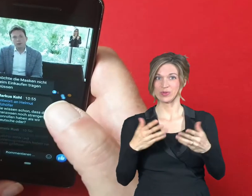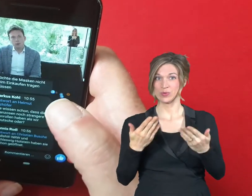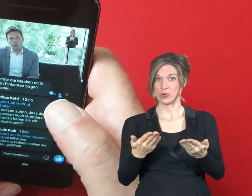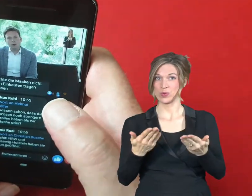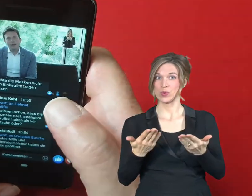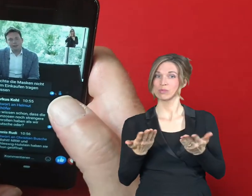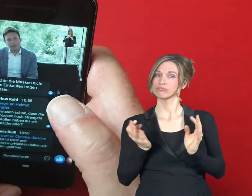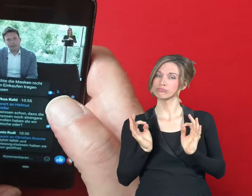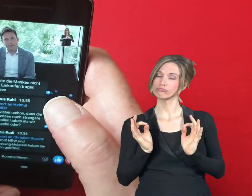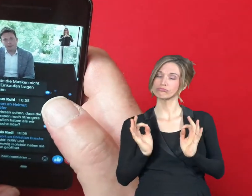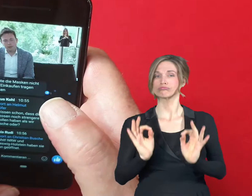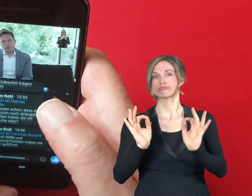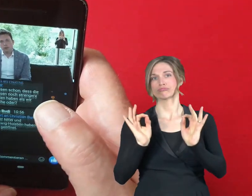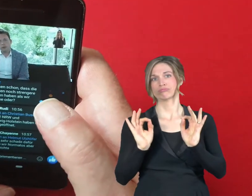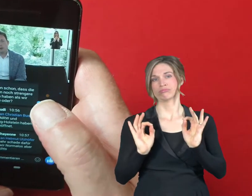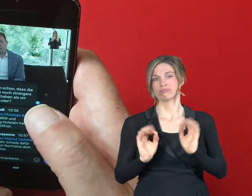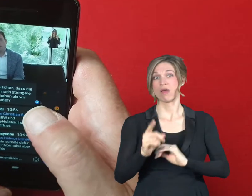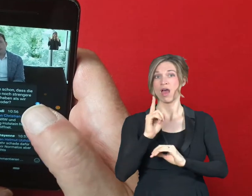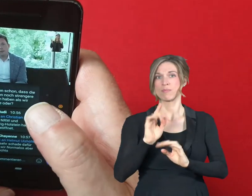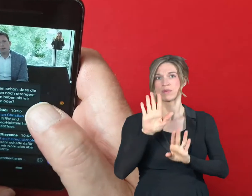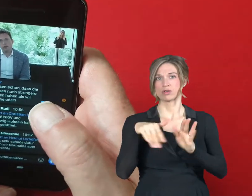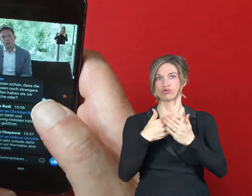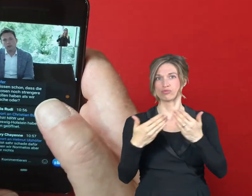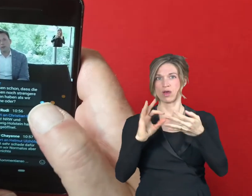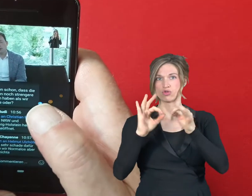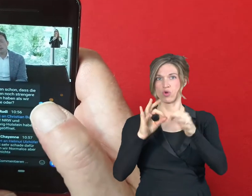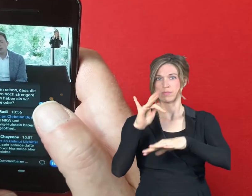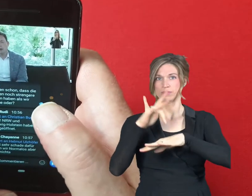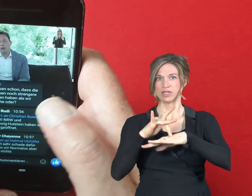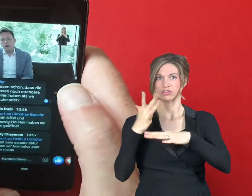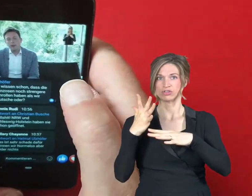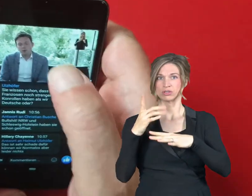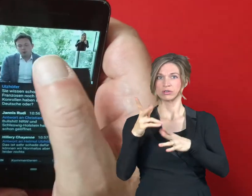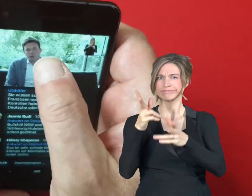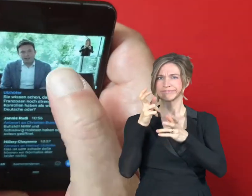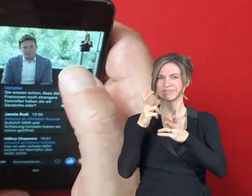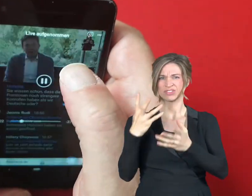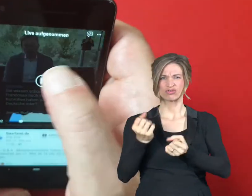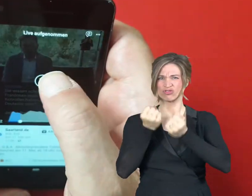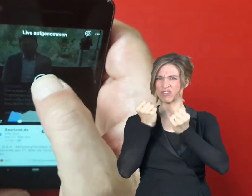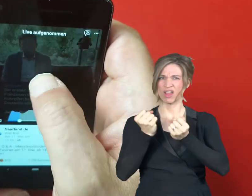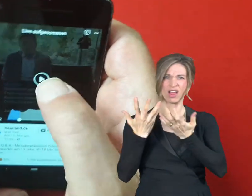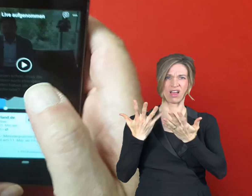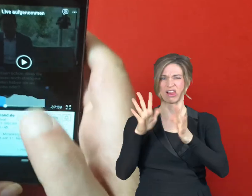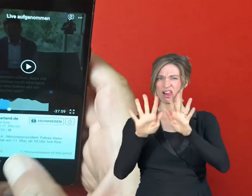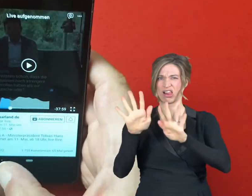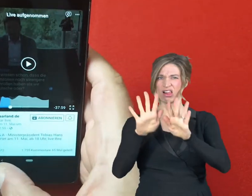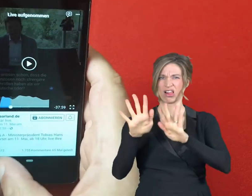Allerdings ist die Gebärdendolmetscherin sehr schwer zu erkennen. Das wollen wir nicht. Ganz